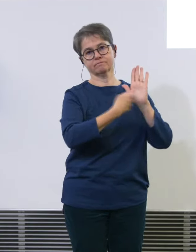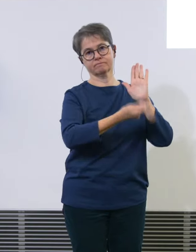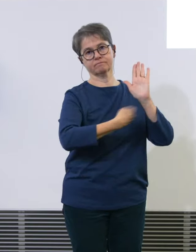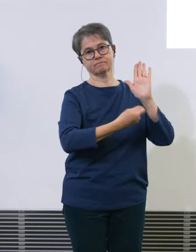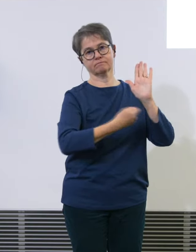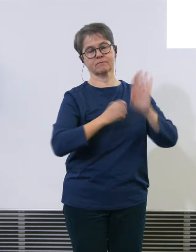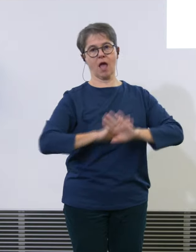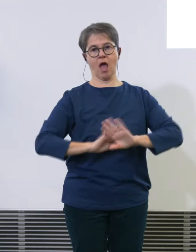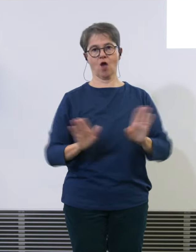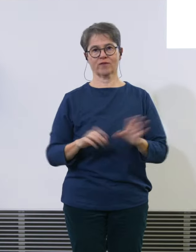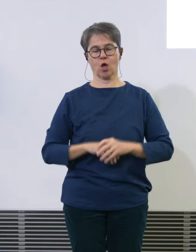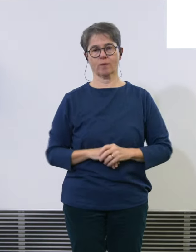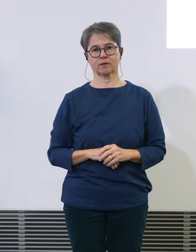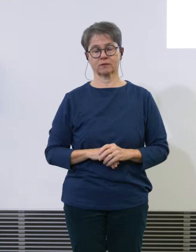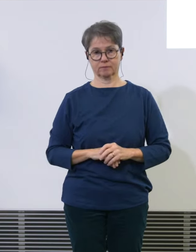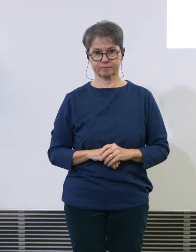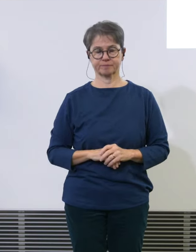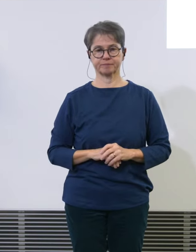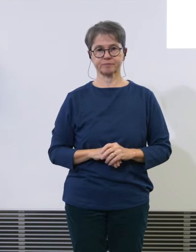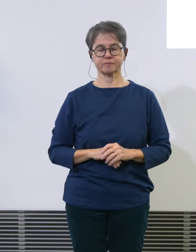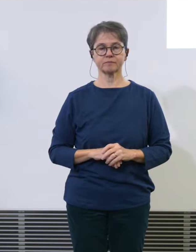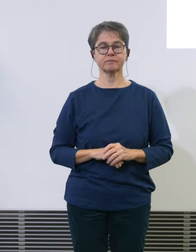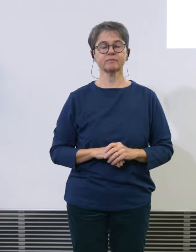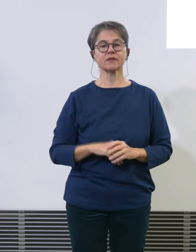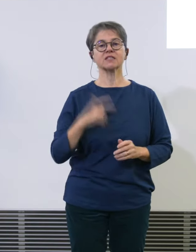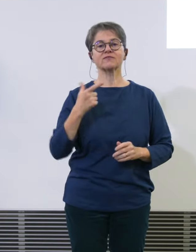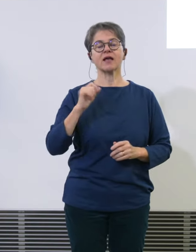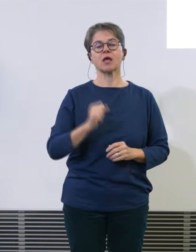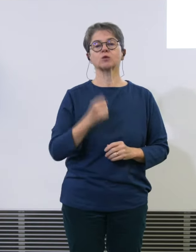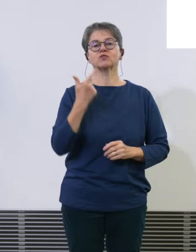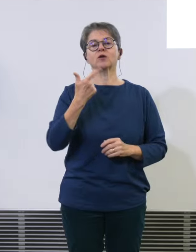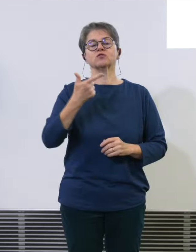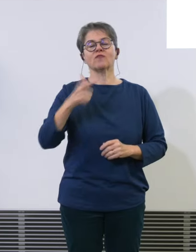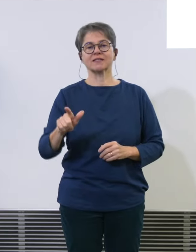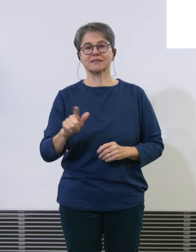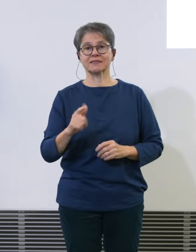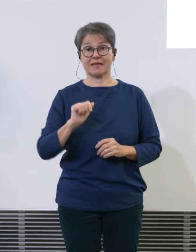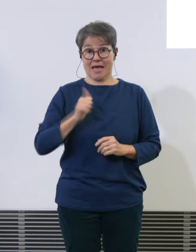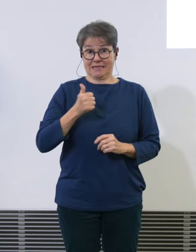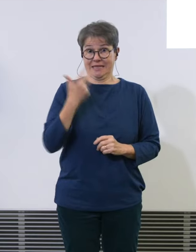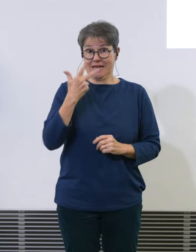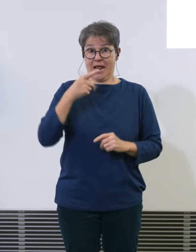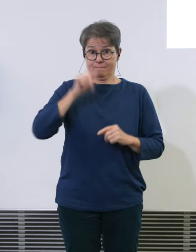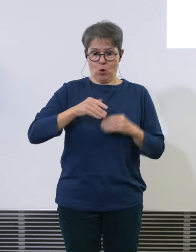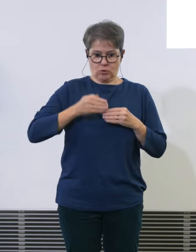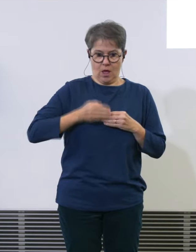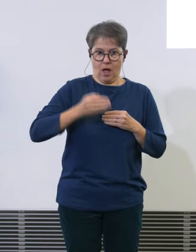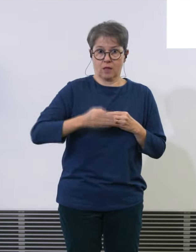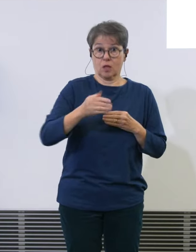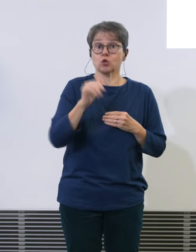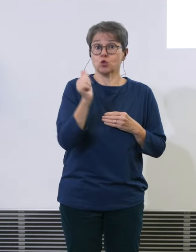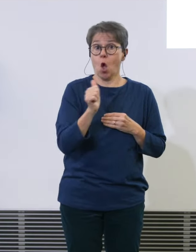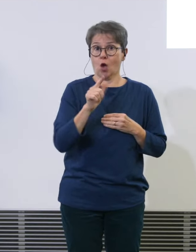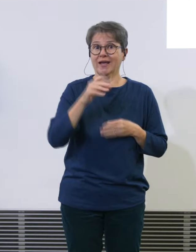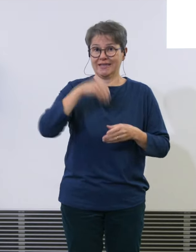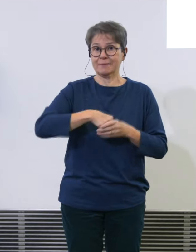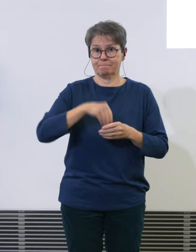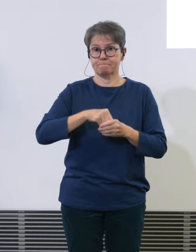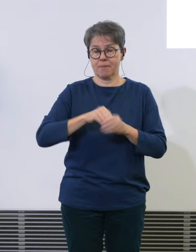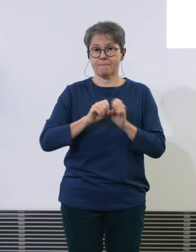In den ersten drei Monaten von 2022, das muss man einfach wissen, sind wir noch in der Pandemie gewesen. Also in dem Berichtjahr 2022 haben